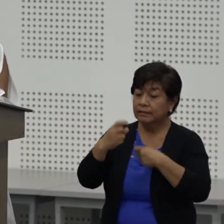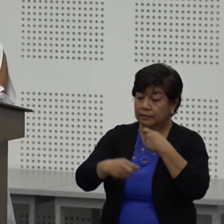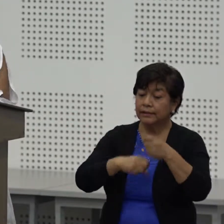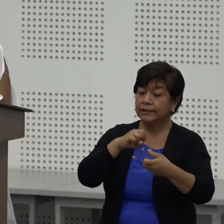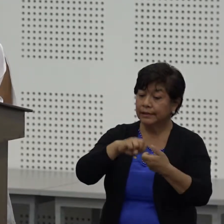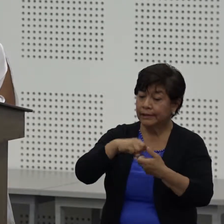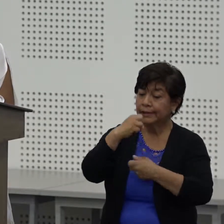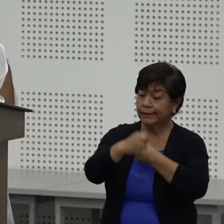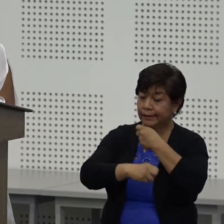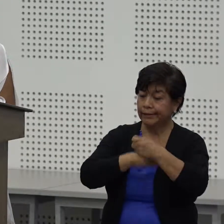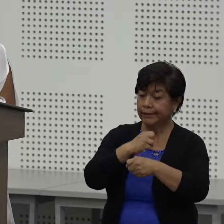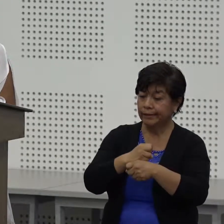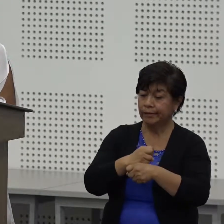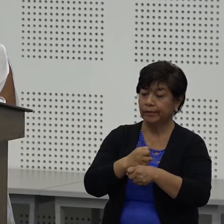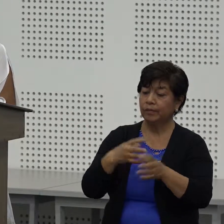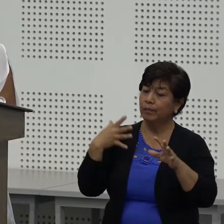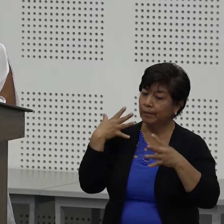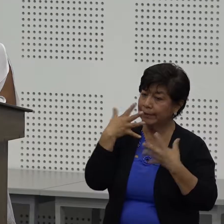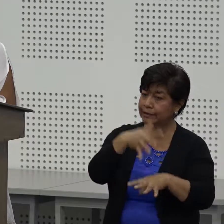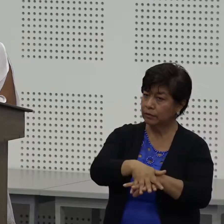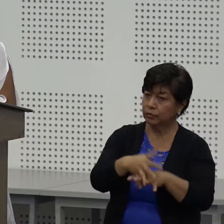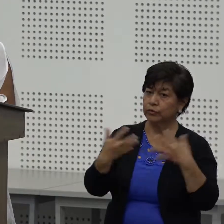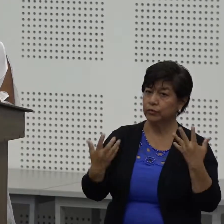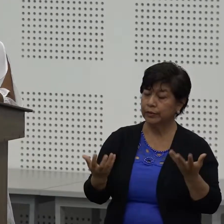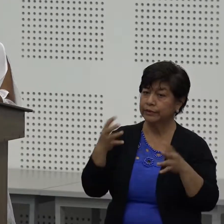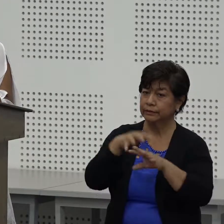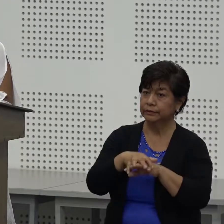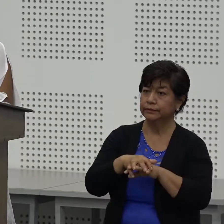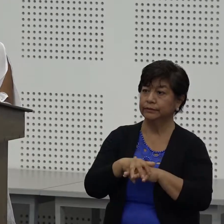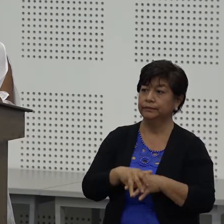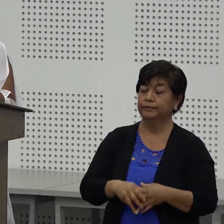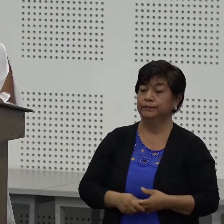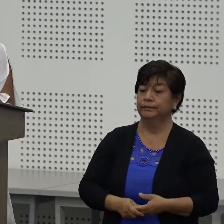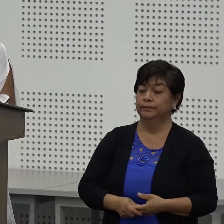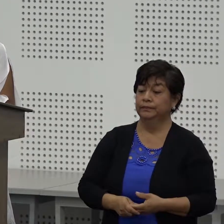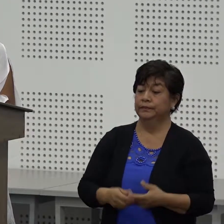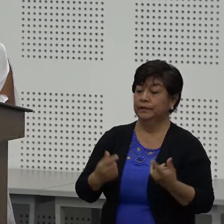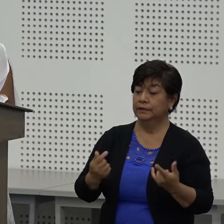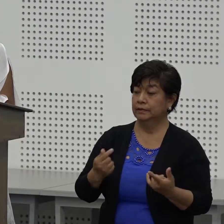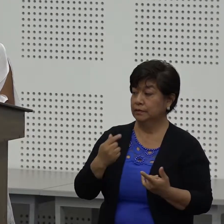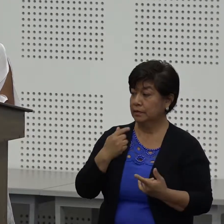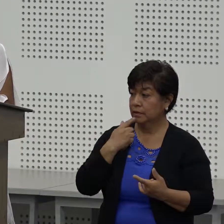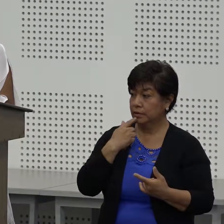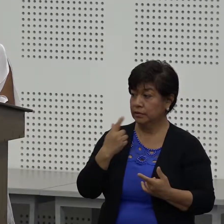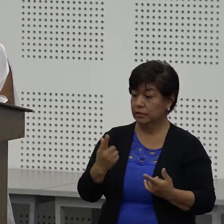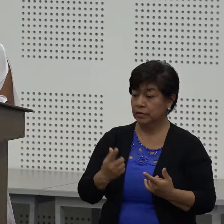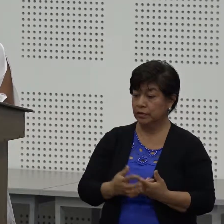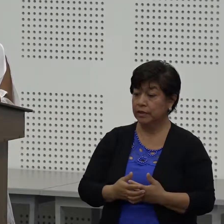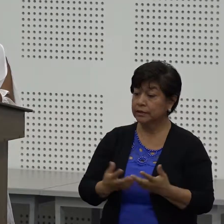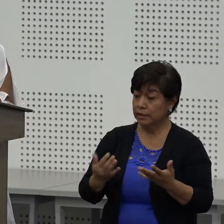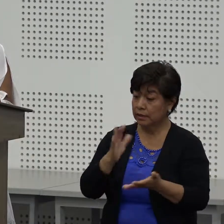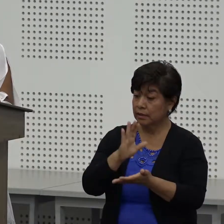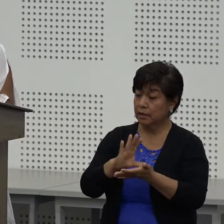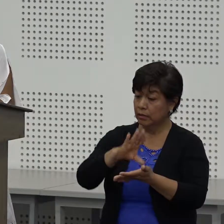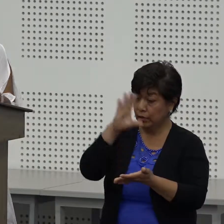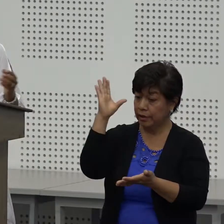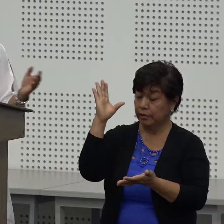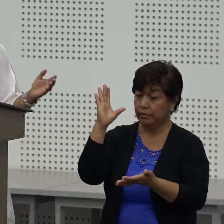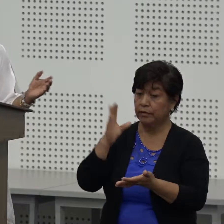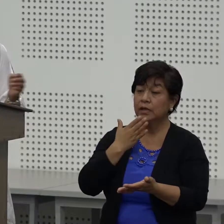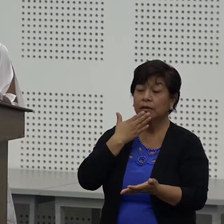año haya más inclusión Eso es lo que hemos hecho en esta institución gracias